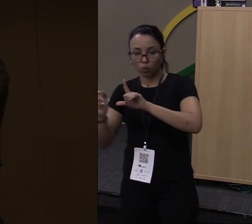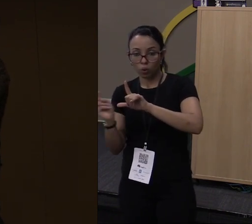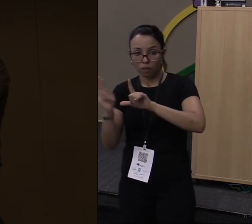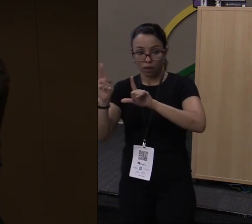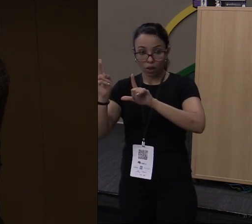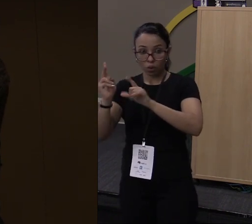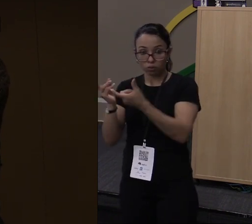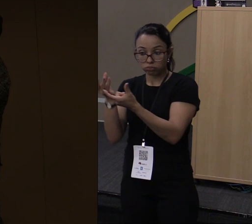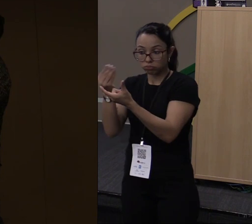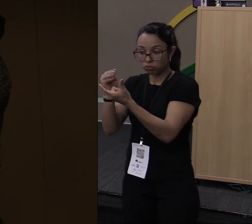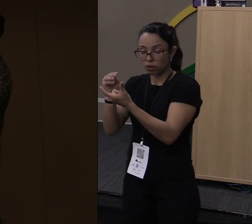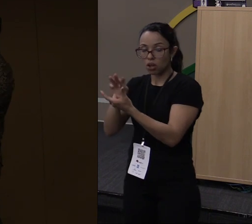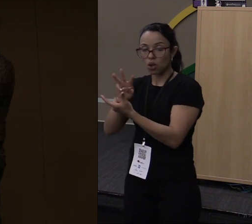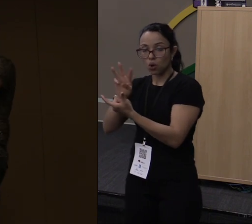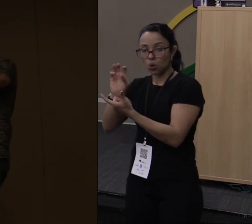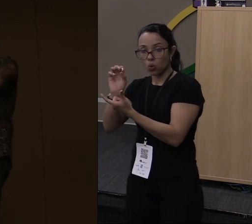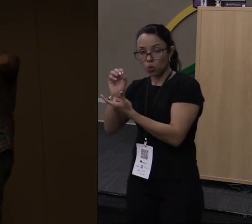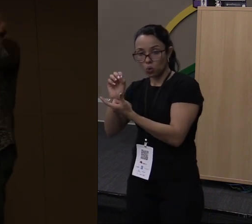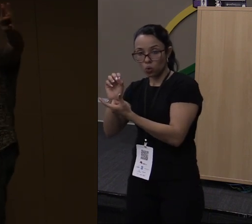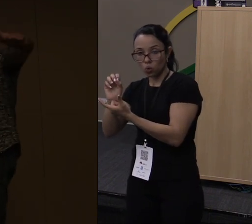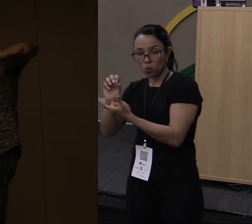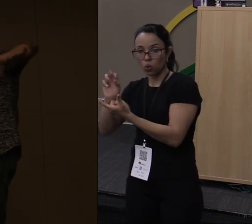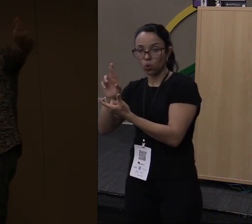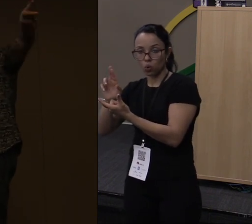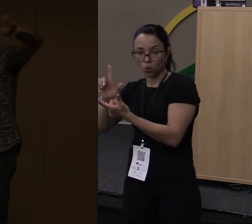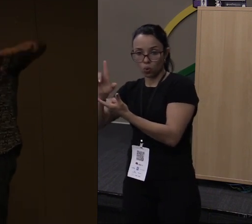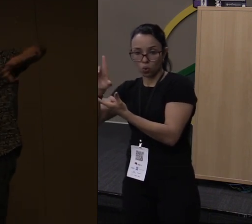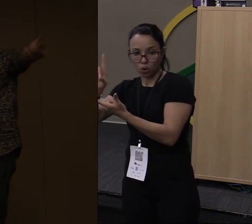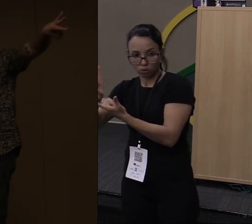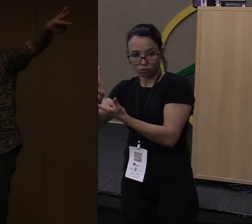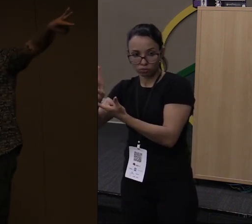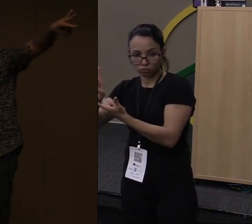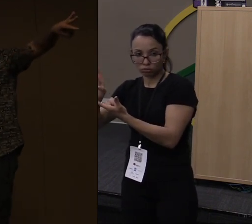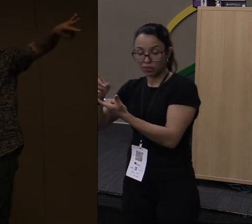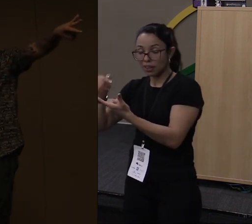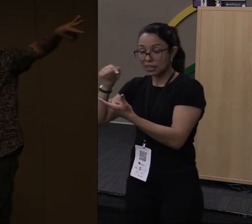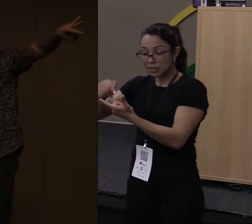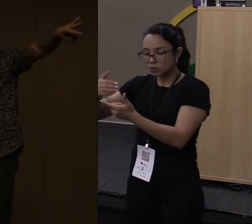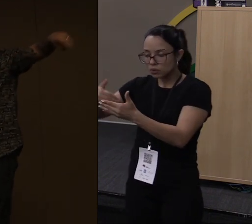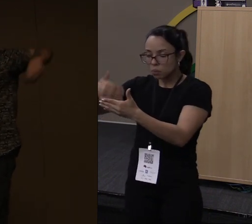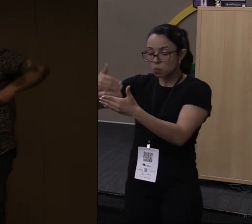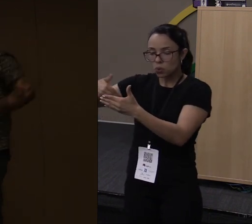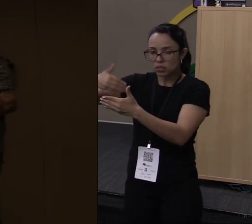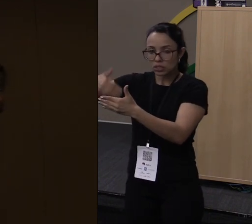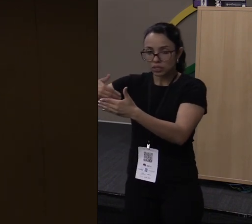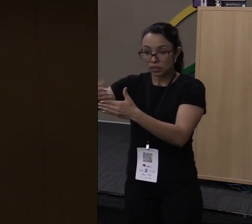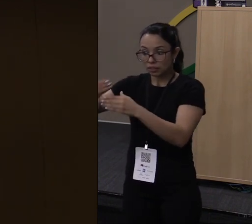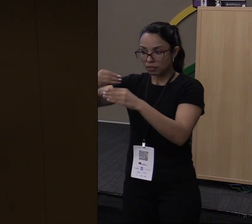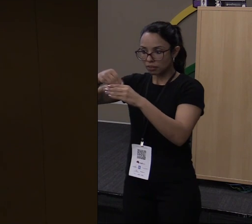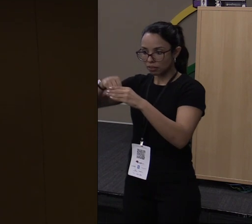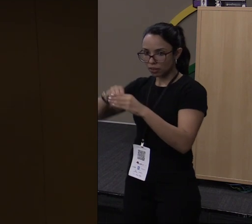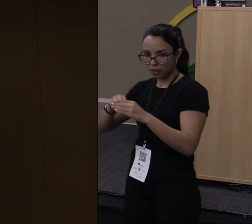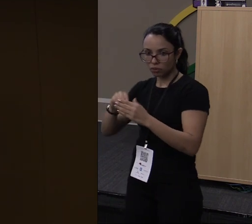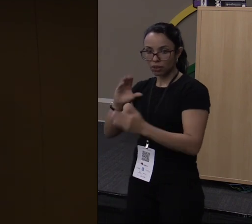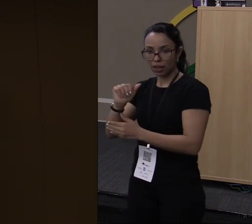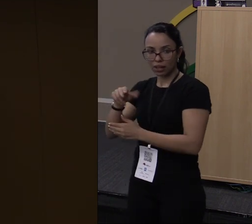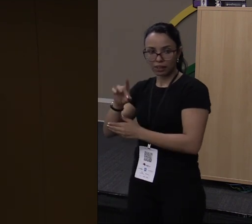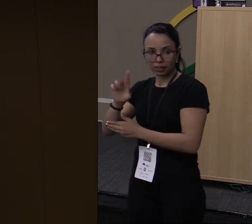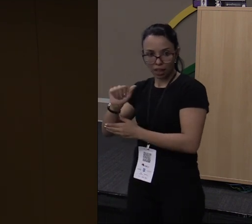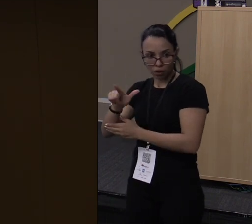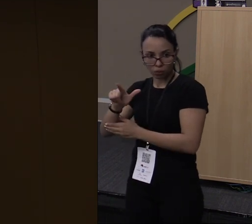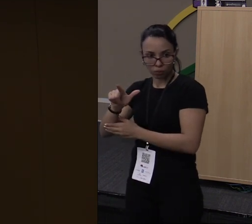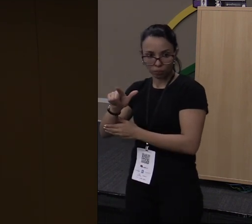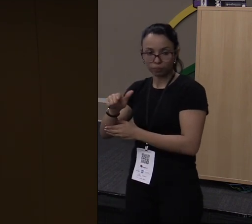negócio aqui para dentro do canal. E isso vai ser processado dentro de um canal assíncrono. Logo depois, eu